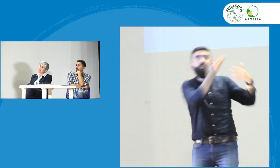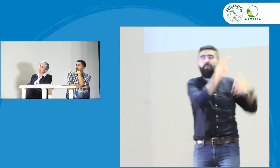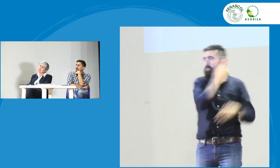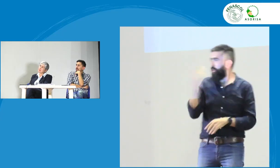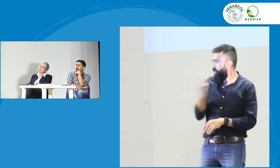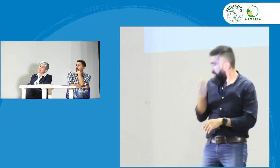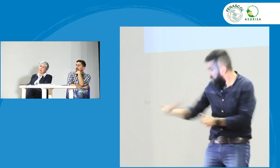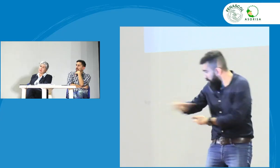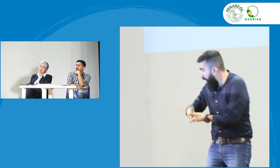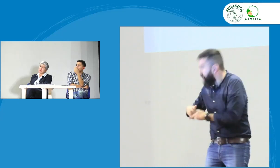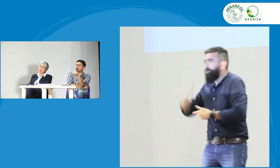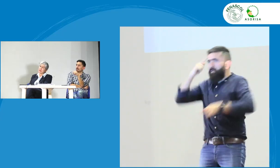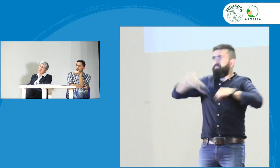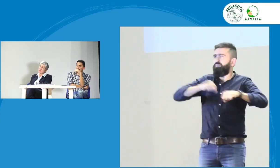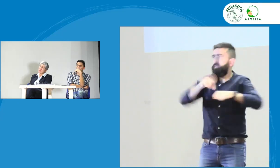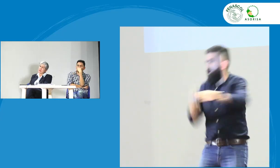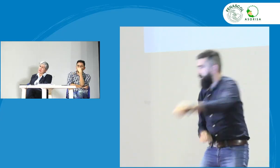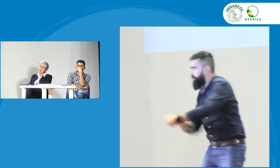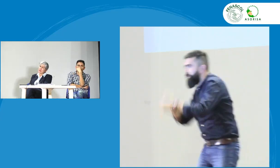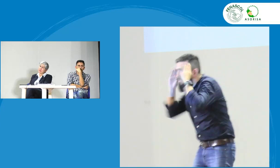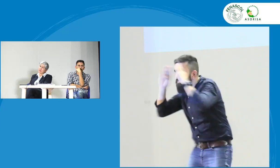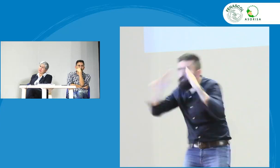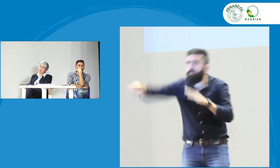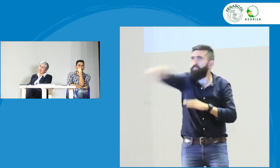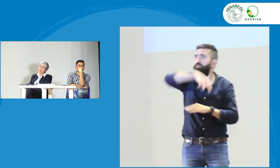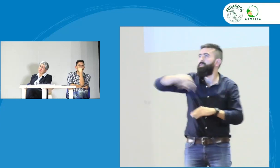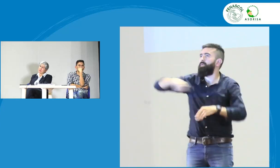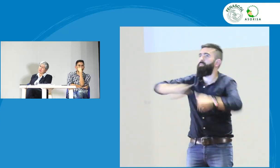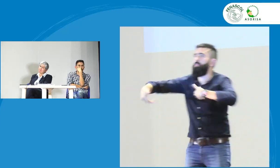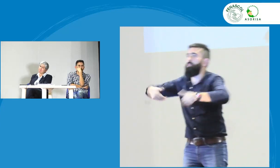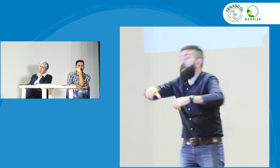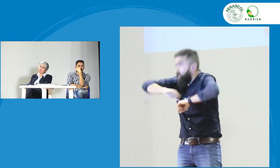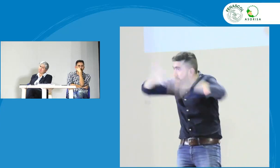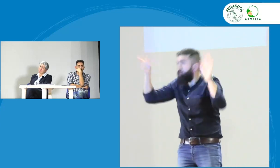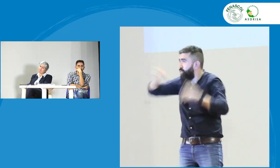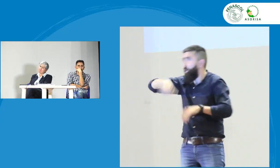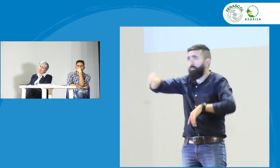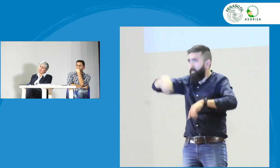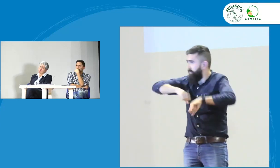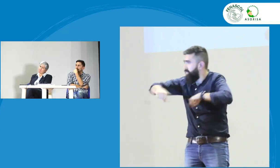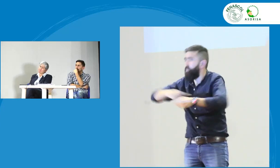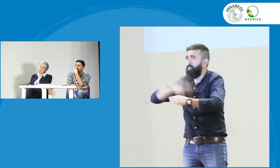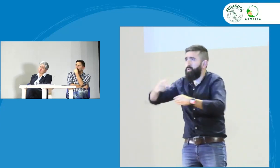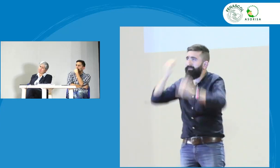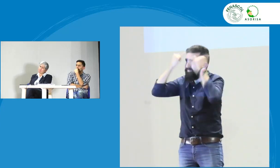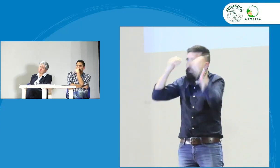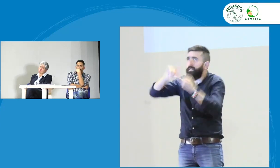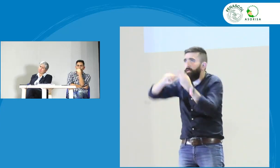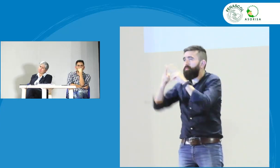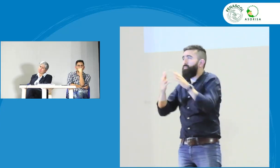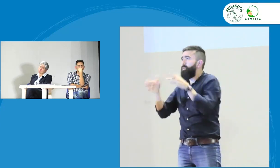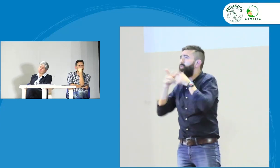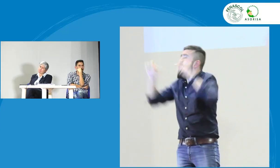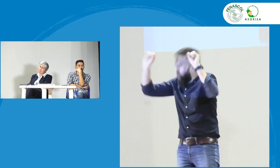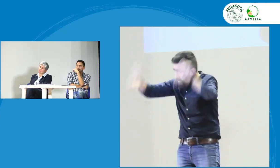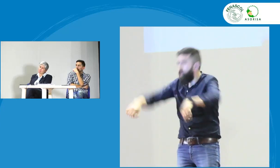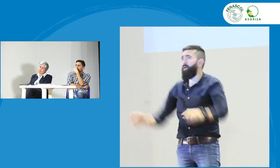presentando podemos presentarlo al consejo y el consejo empieza a movilizarse también a darle respuesta a las solicitudes que ustedes tengan como comunidad algunas